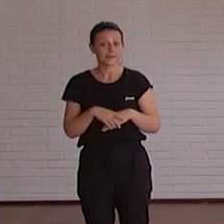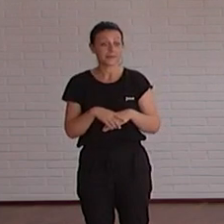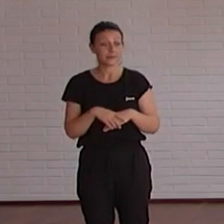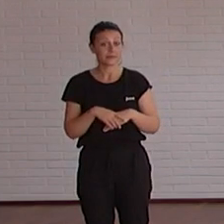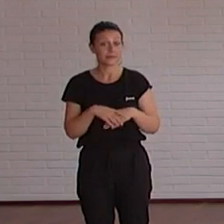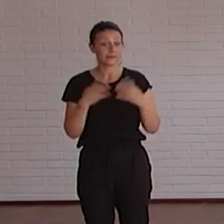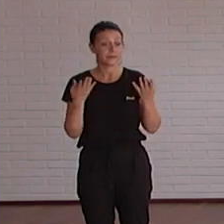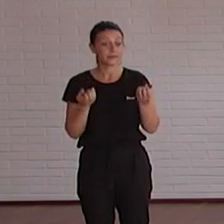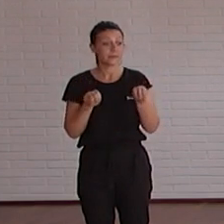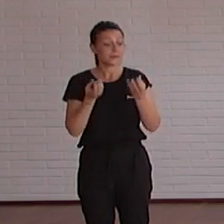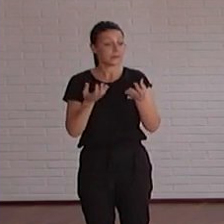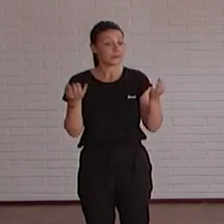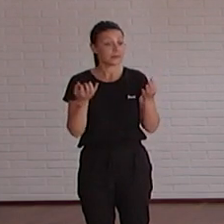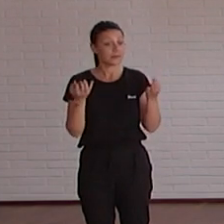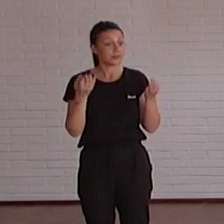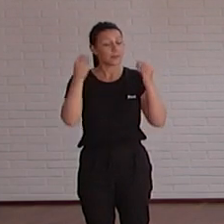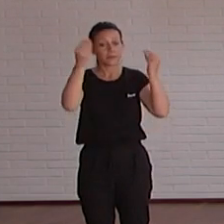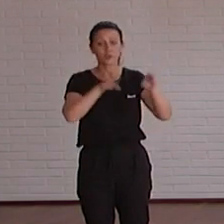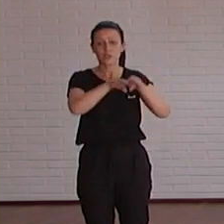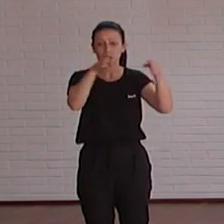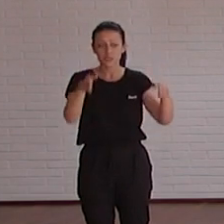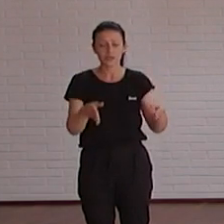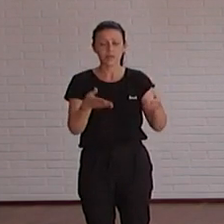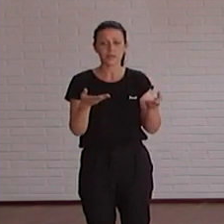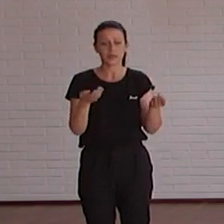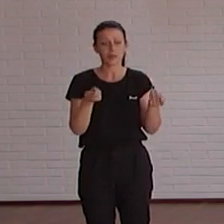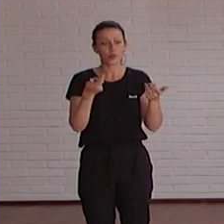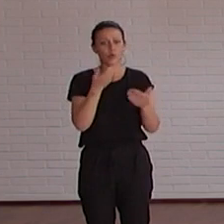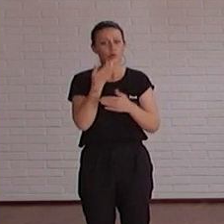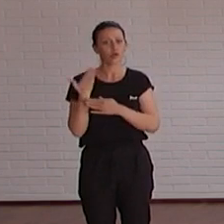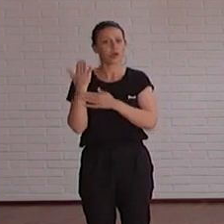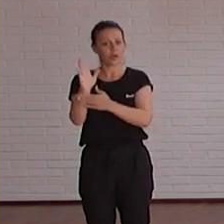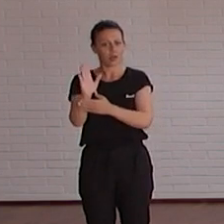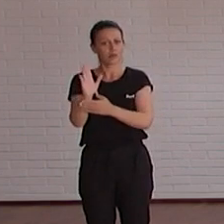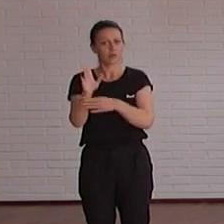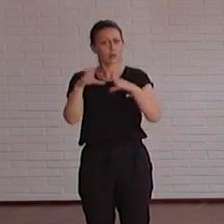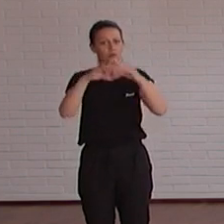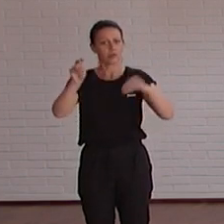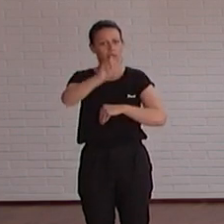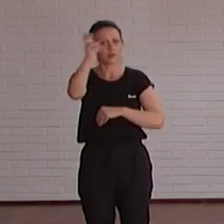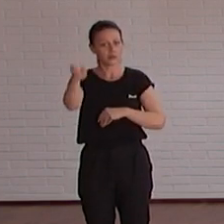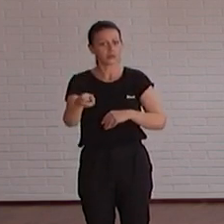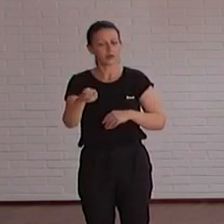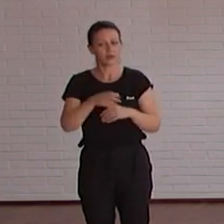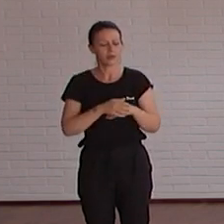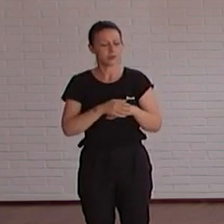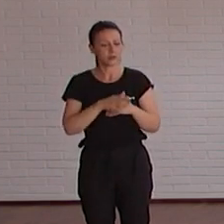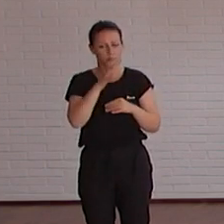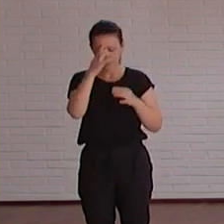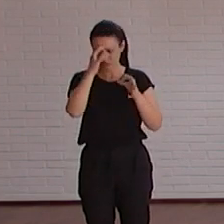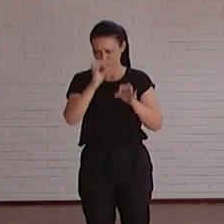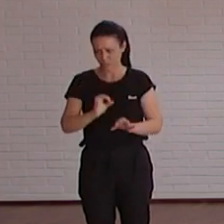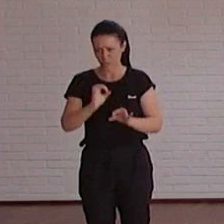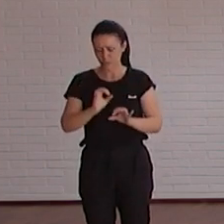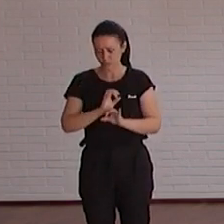comentar que bueno yo veo que pienso que esta mesa ha quedado un poco como un ejemplo para otras universidades porque yo no estoy convencida